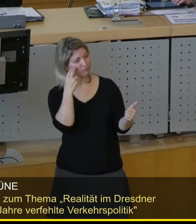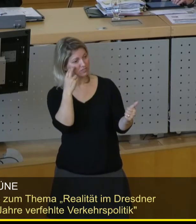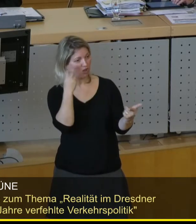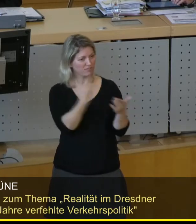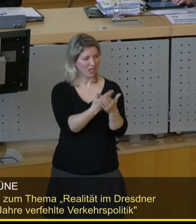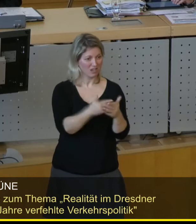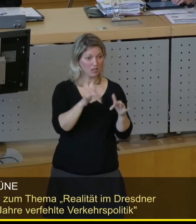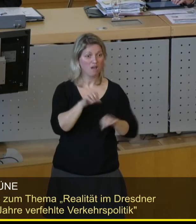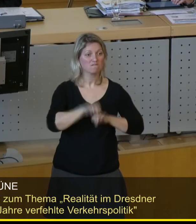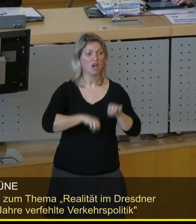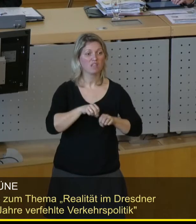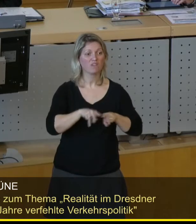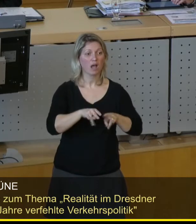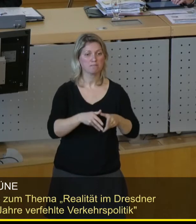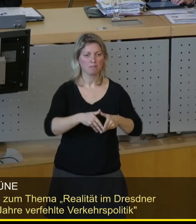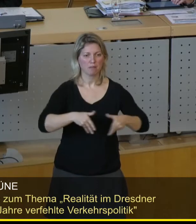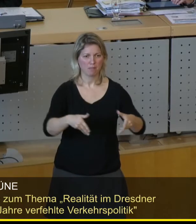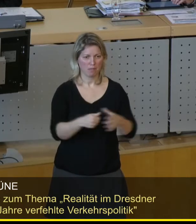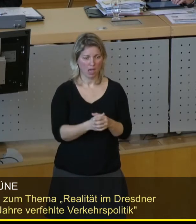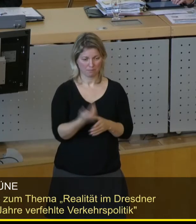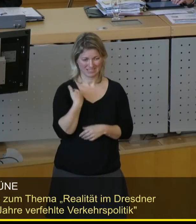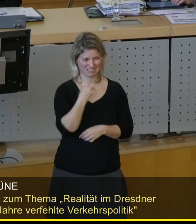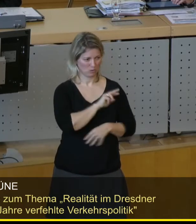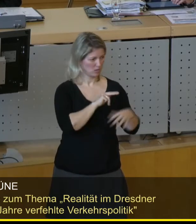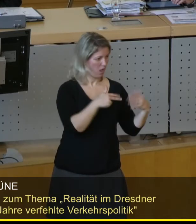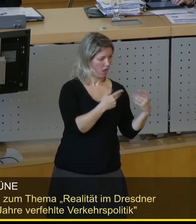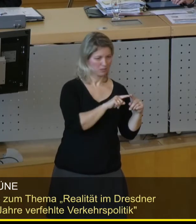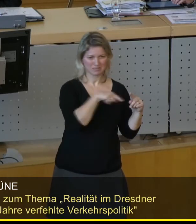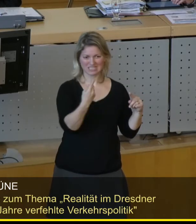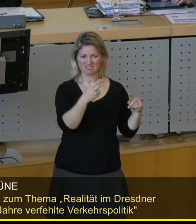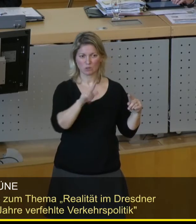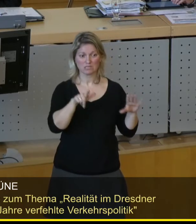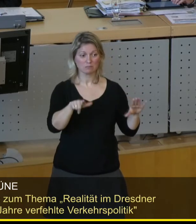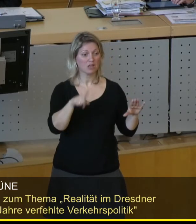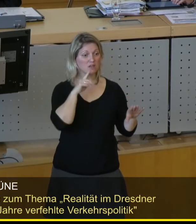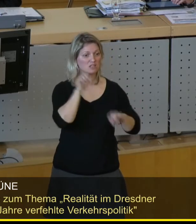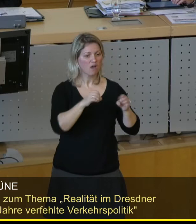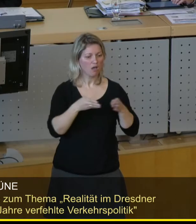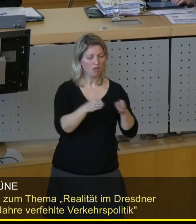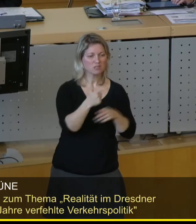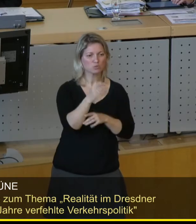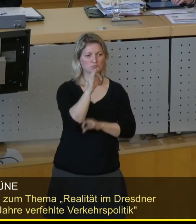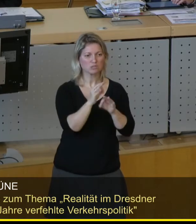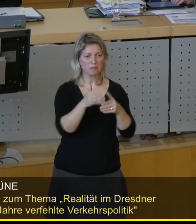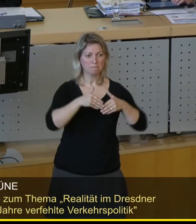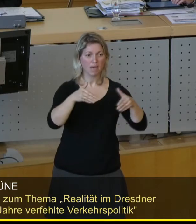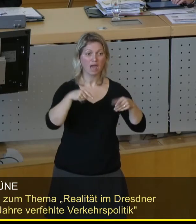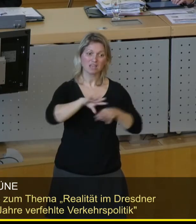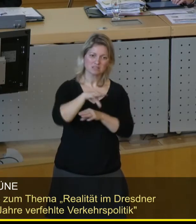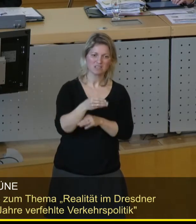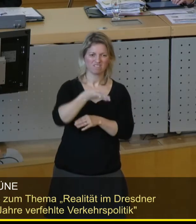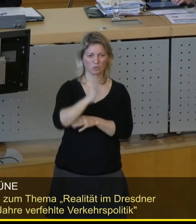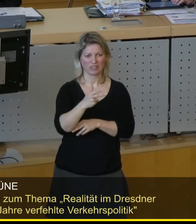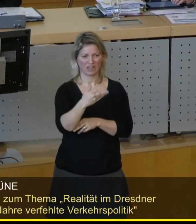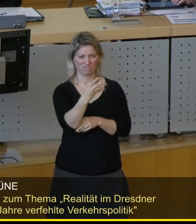nimmt zu. Das Radnetz von 2008 bis 2017 wurde um 20 Prozent ausgebaut, auf jetzt 443